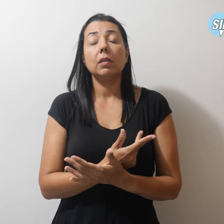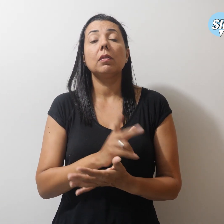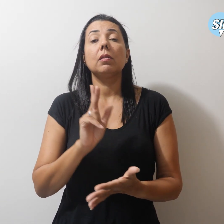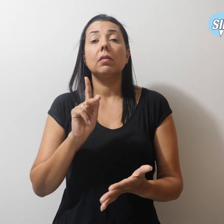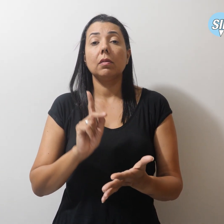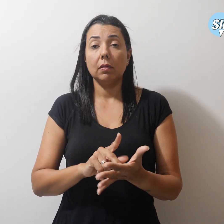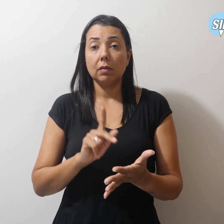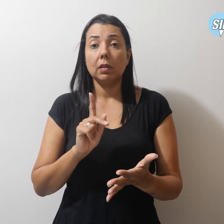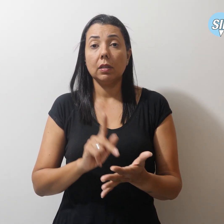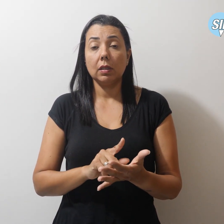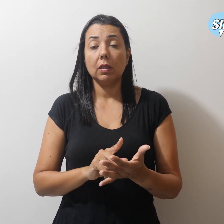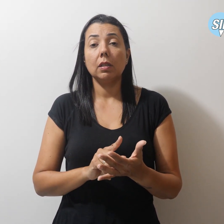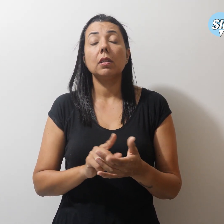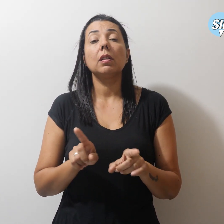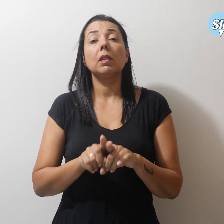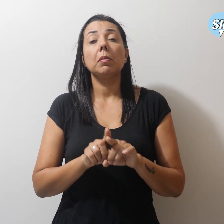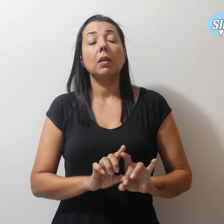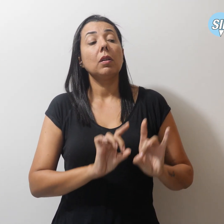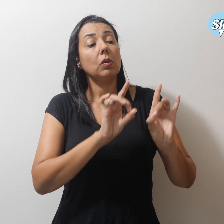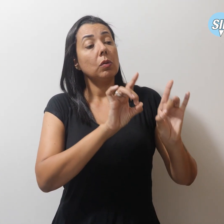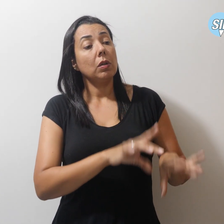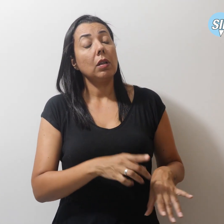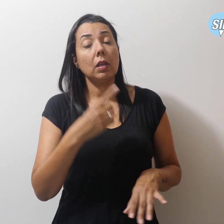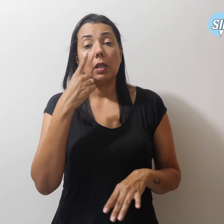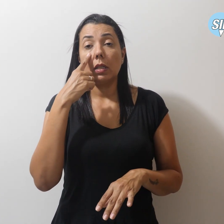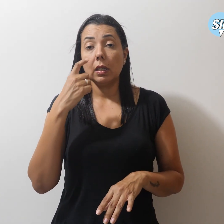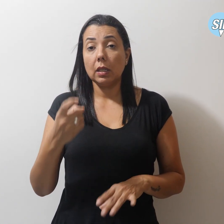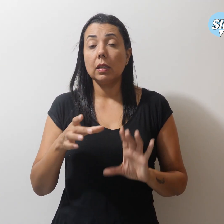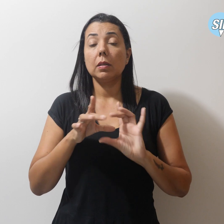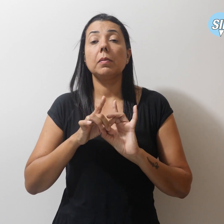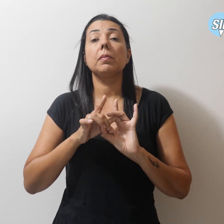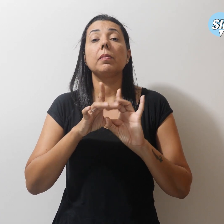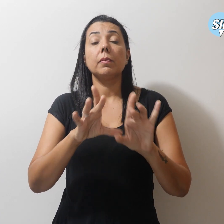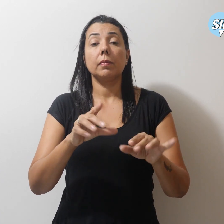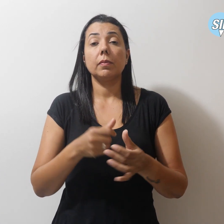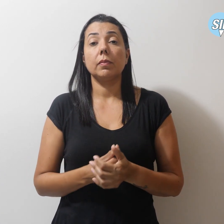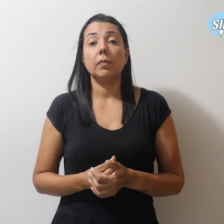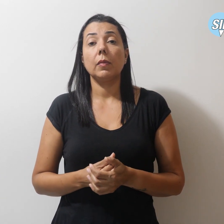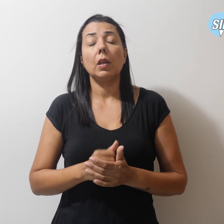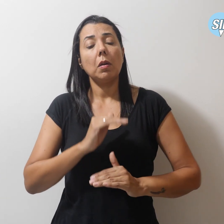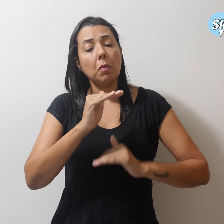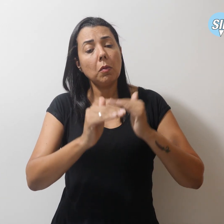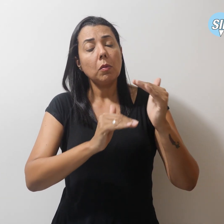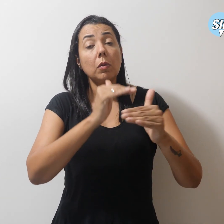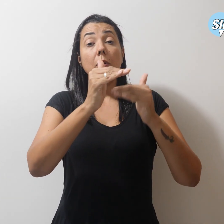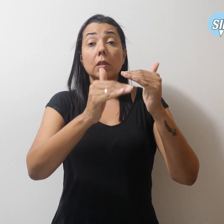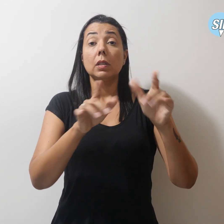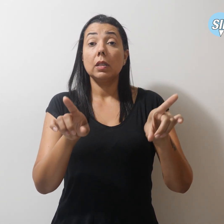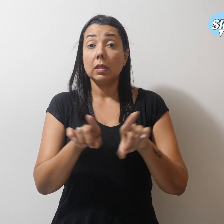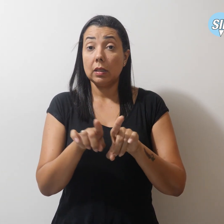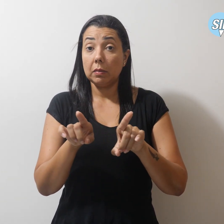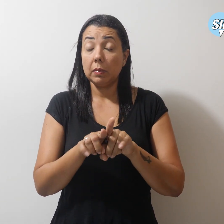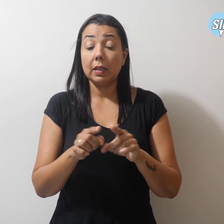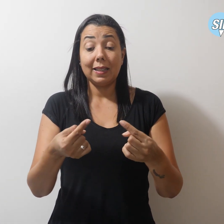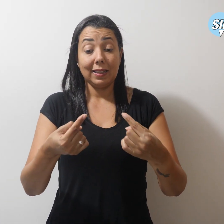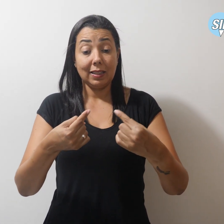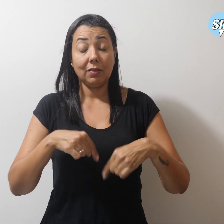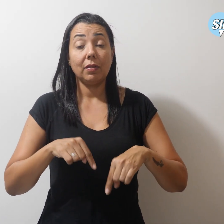e excusos aos interesses democráticos, progressistas e em defesa da dignidade